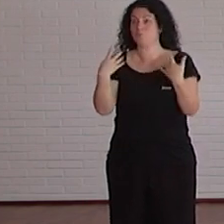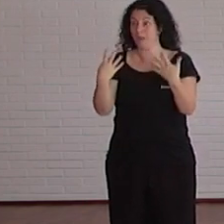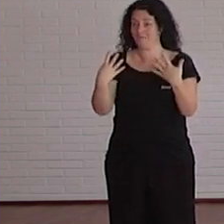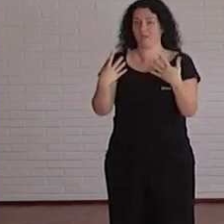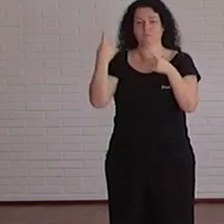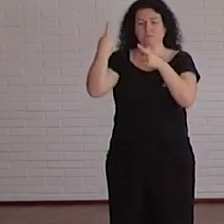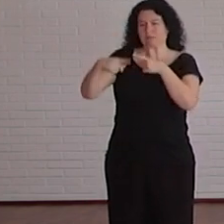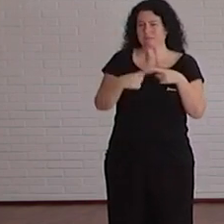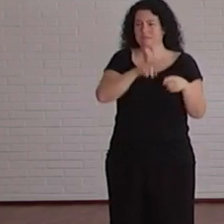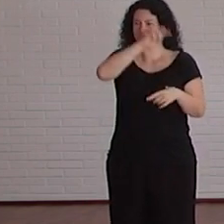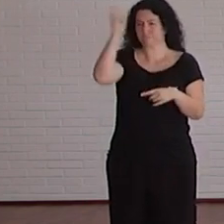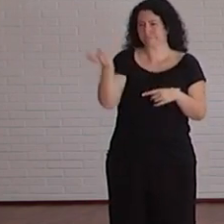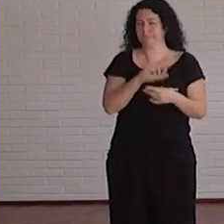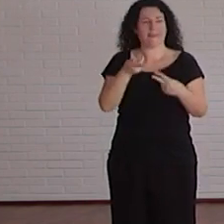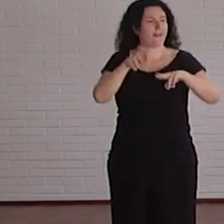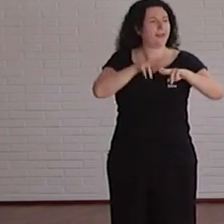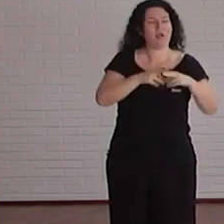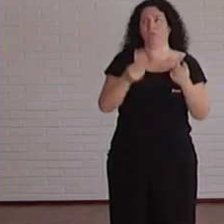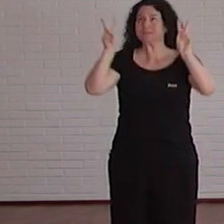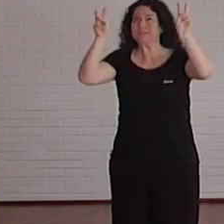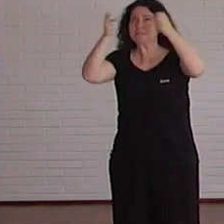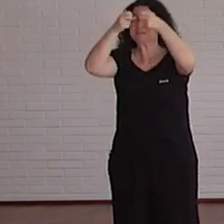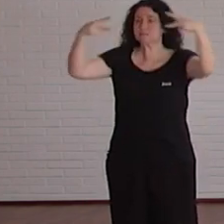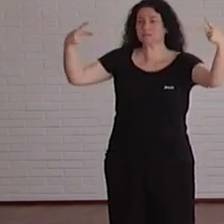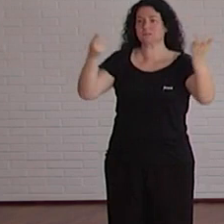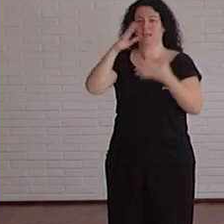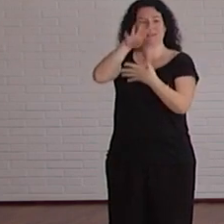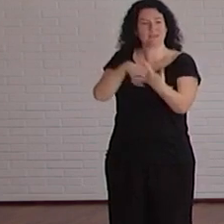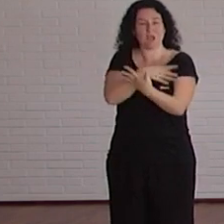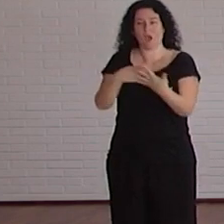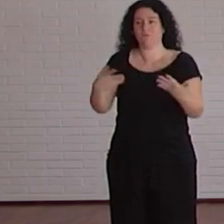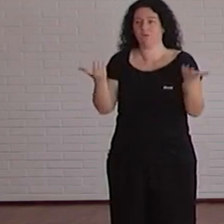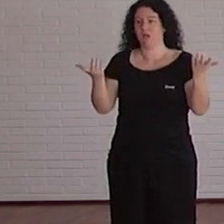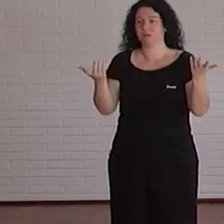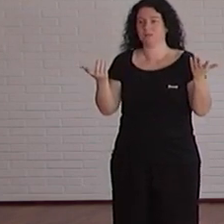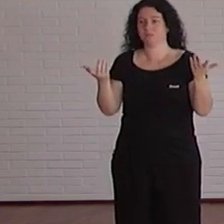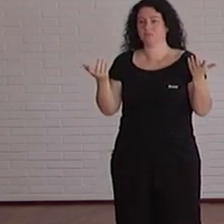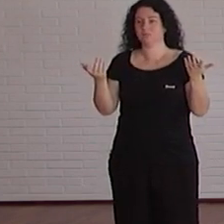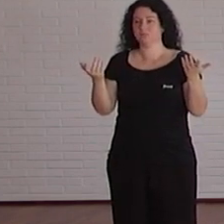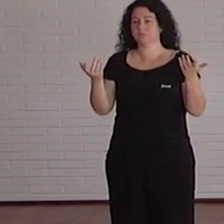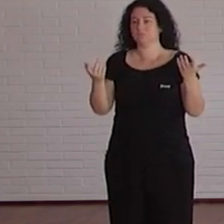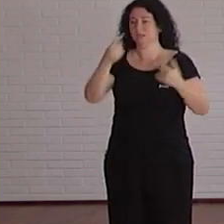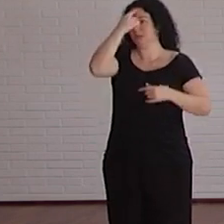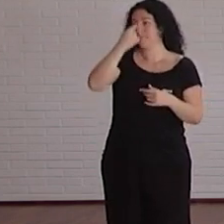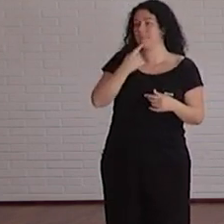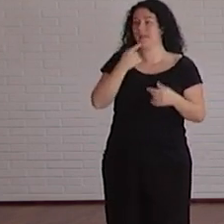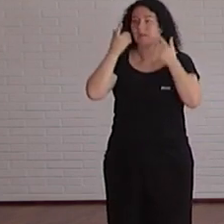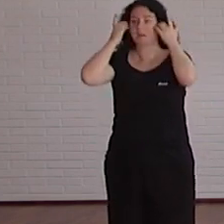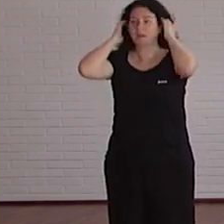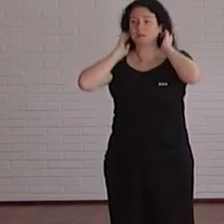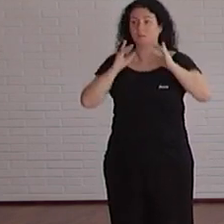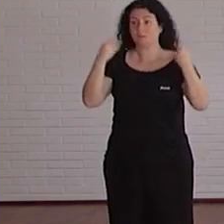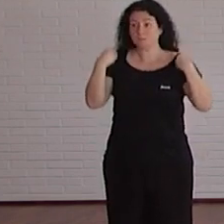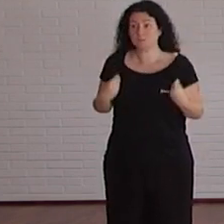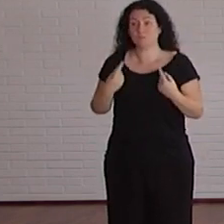son los enlaces, los encabezados, las tablas, las imágenes. Cada uno de esos elementos,